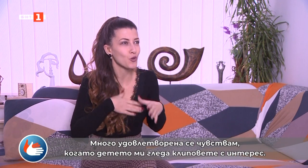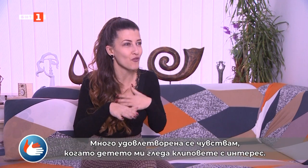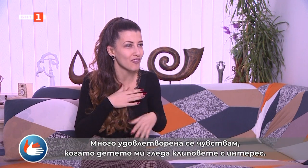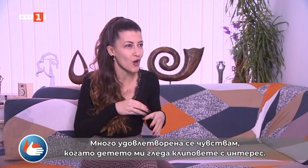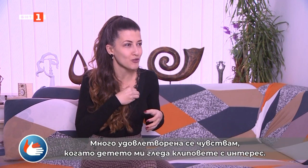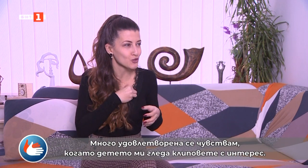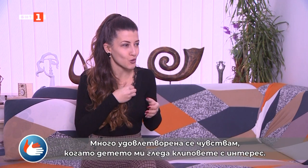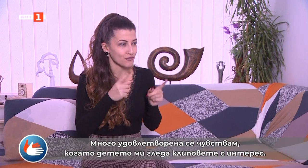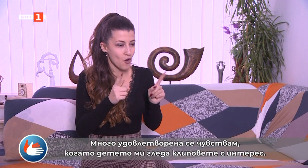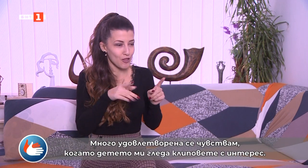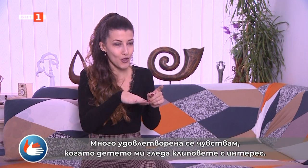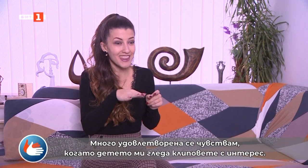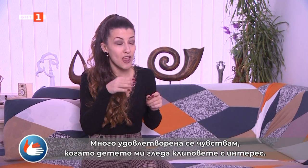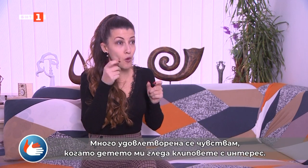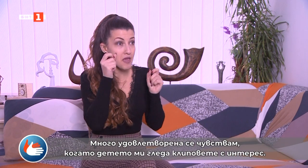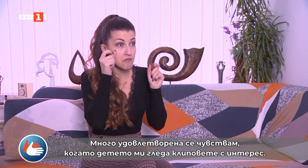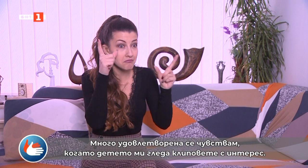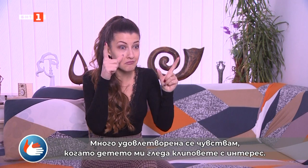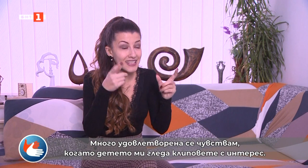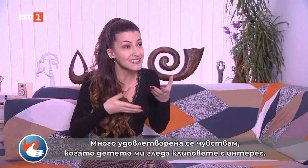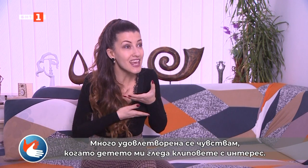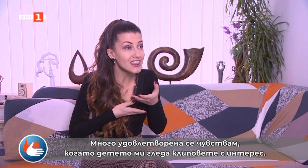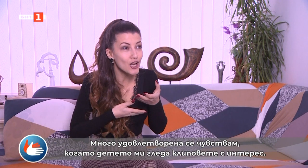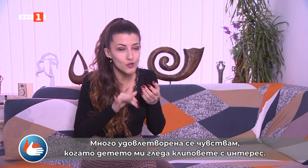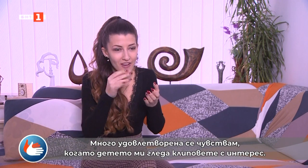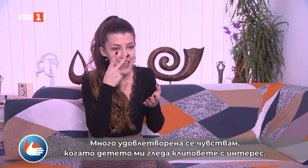Много удовлетворена се чувствам, когато детето ми гледа клиповете с интерес.